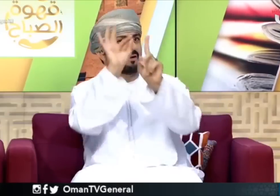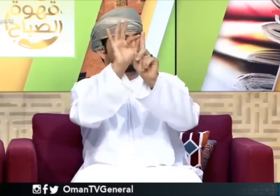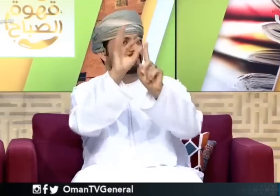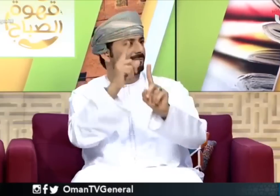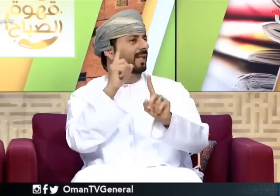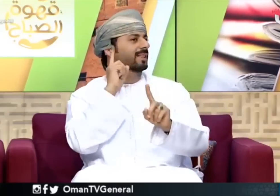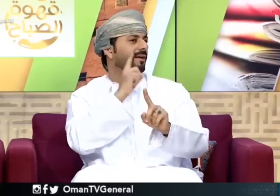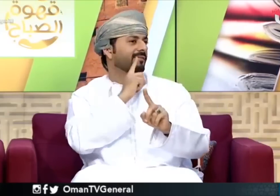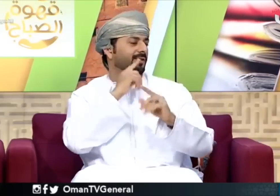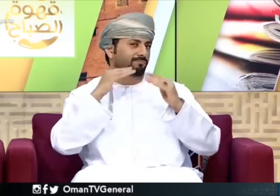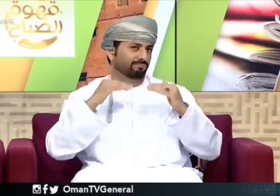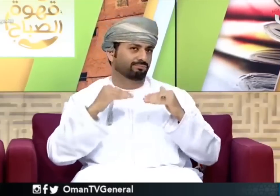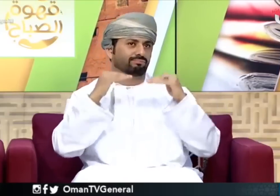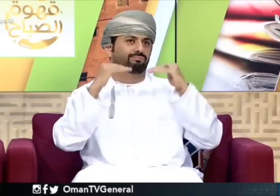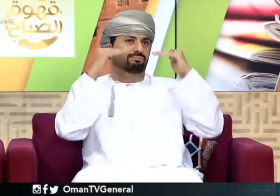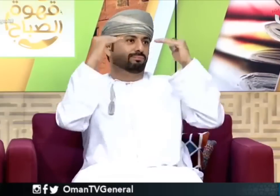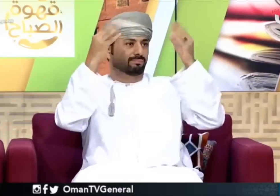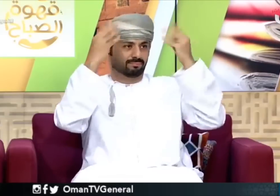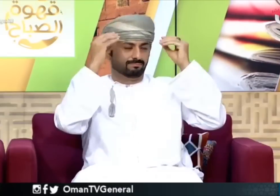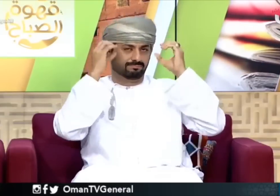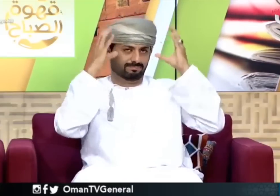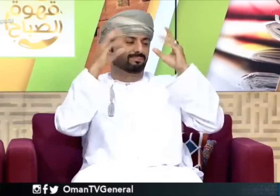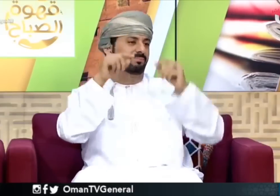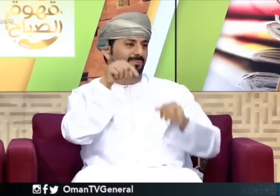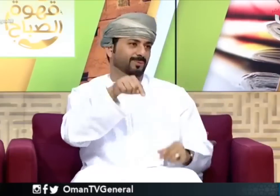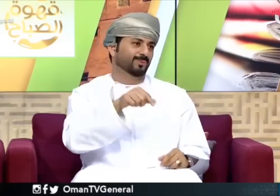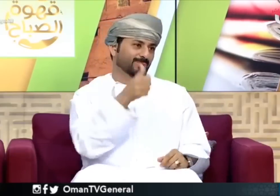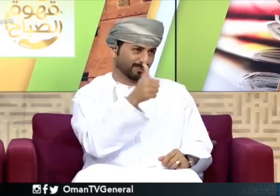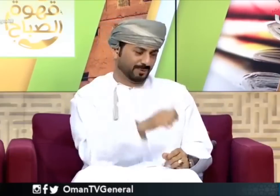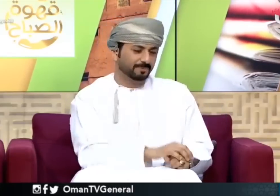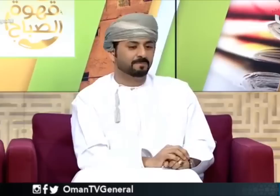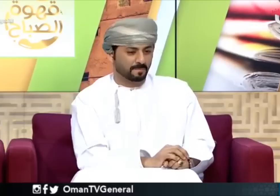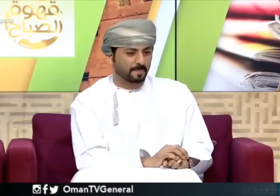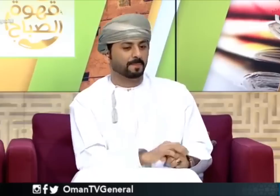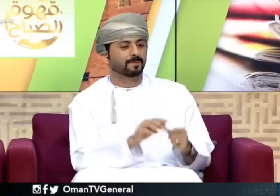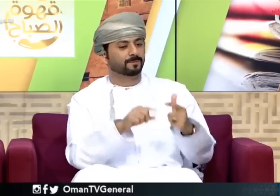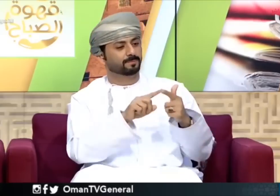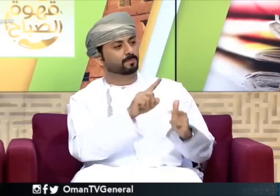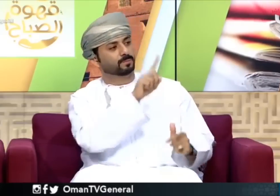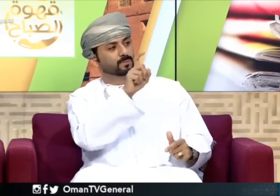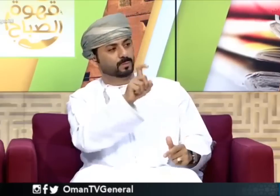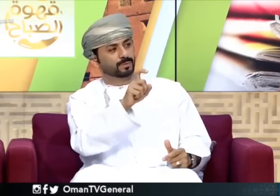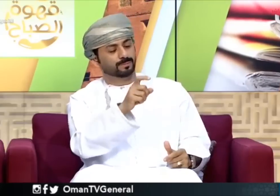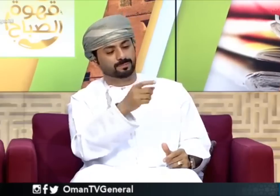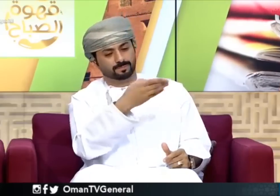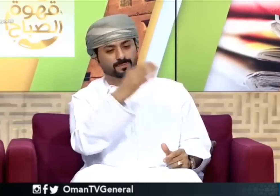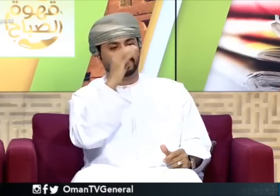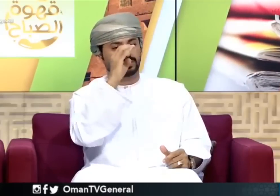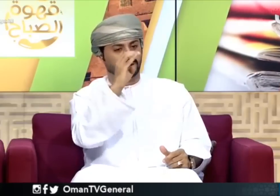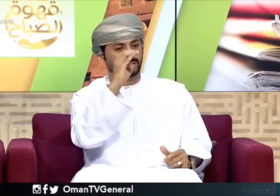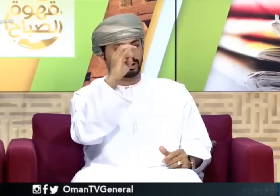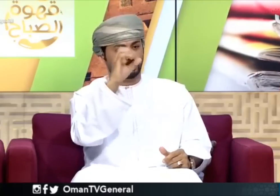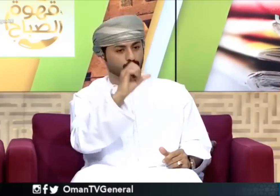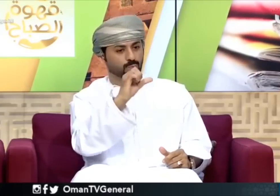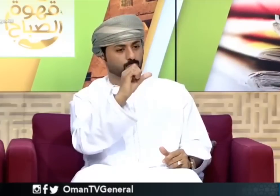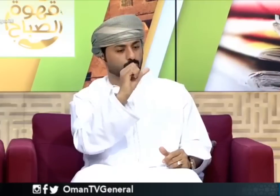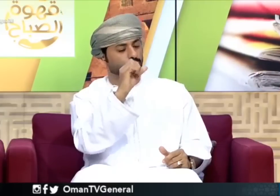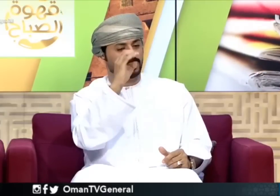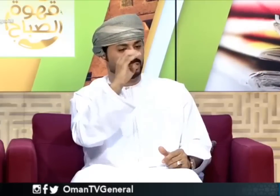أيضا تعاون بيننا وأيضا هدفنا هو الارتقاء بثقافة الصم حول العالم طبعا السؤال الثاني بالنسبة لي